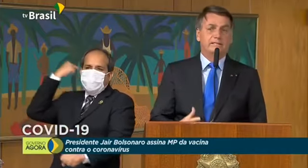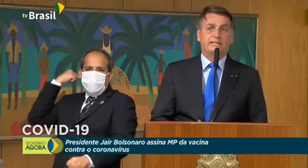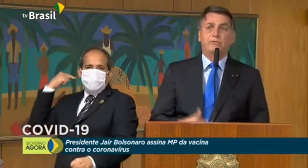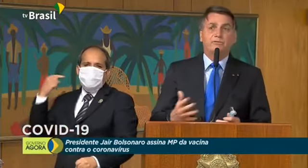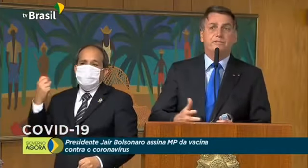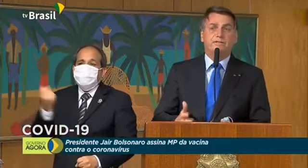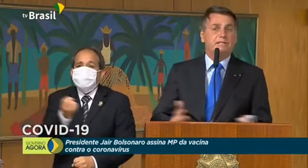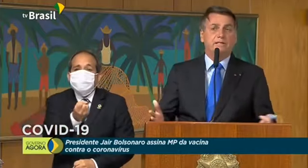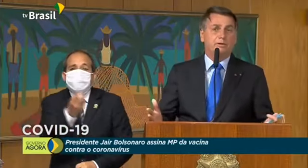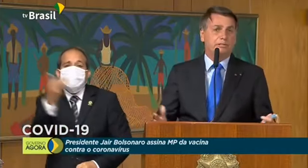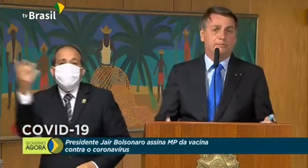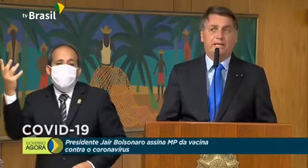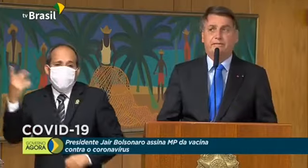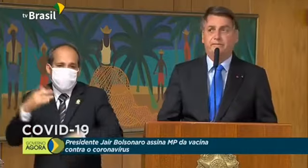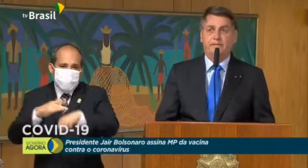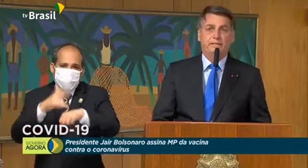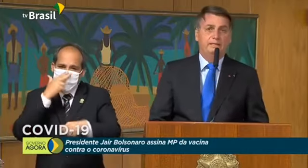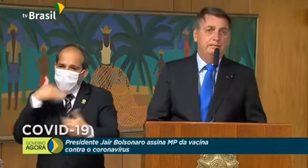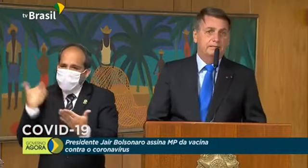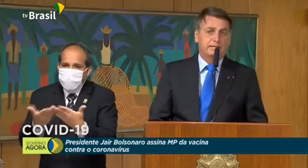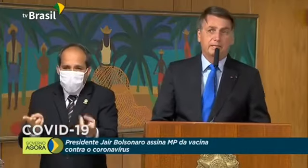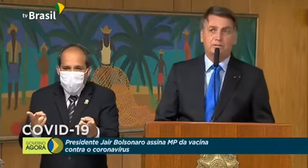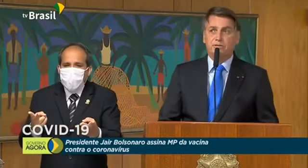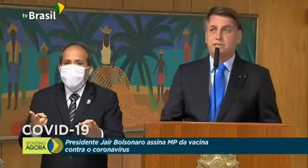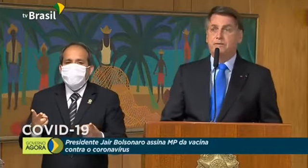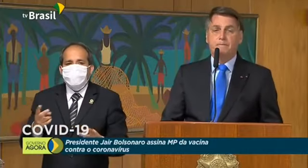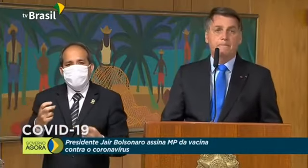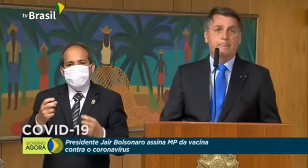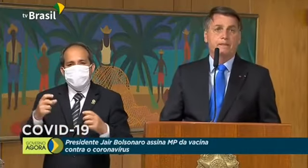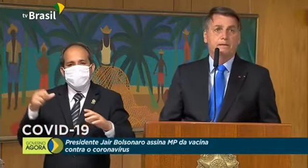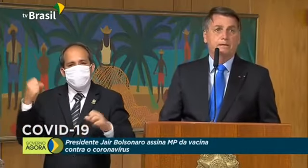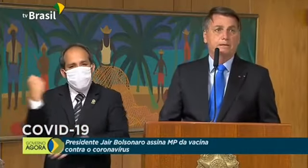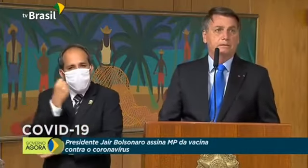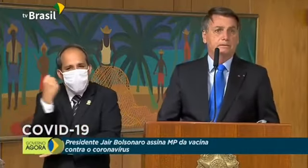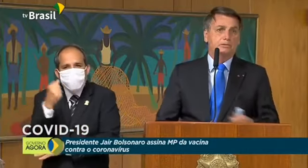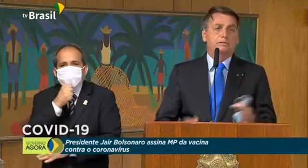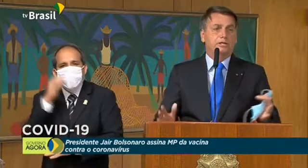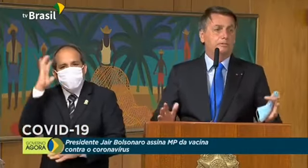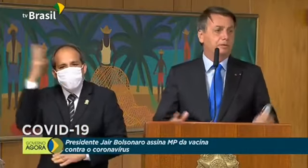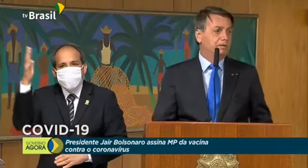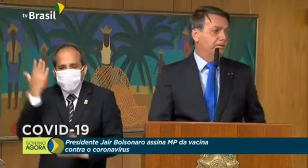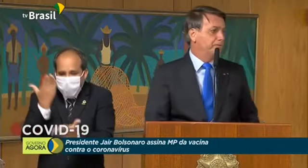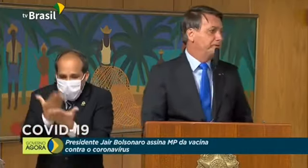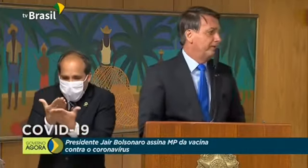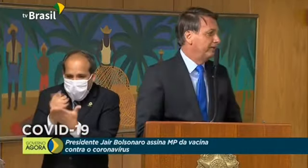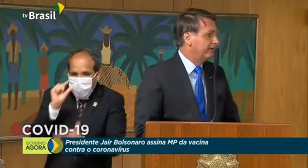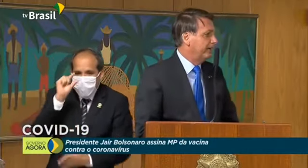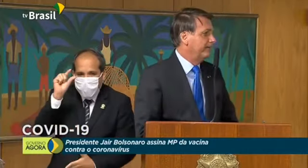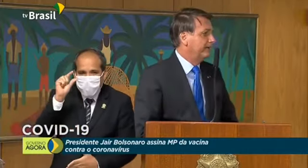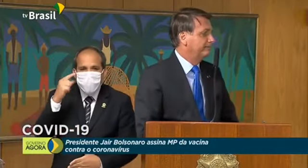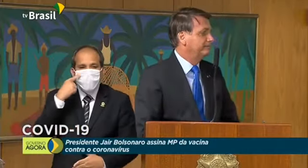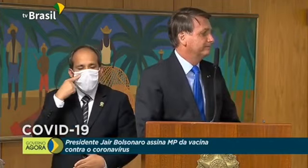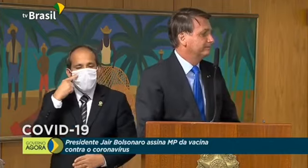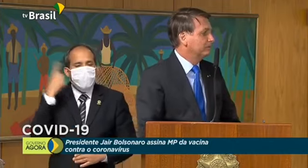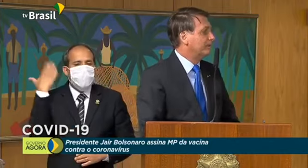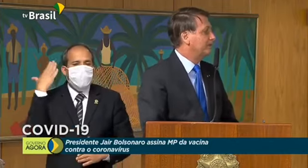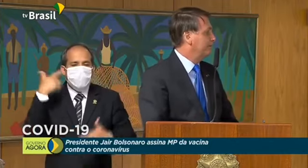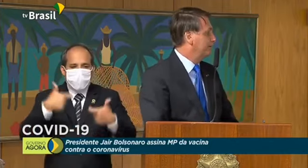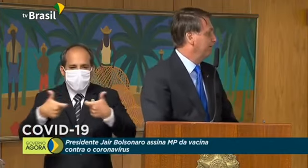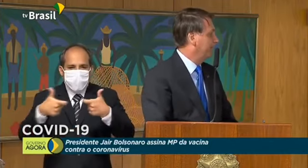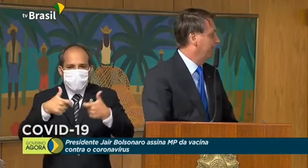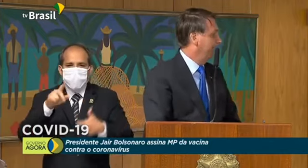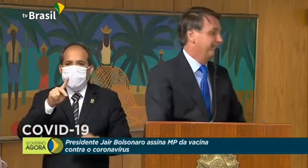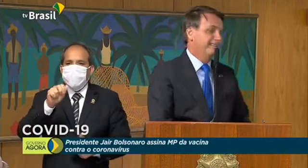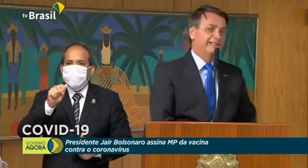doenças estariam vivas até hoje e por aí. Sem solução. Estudando um pouquinho, fui ver lá na guerra do